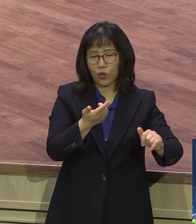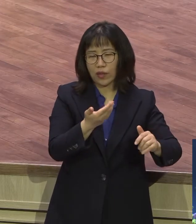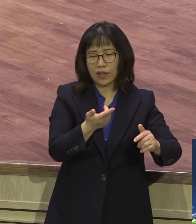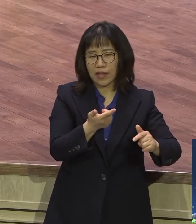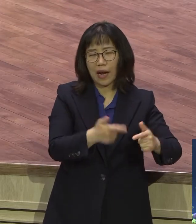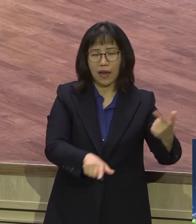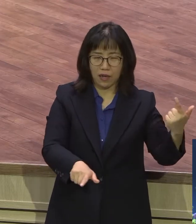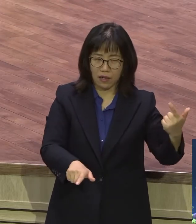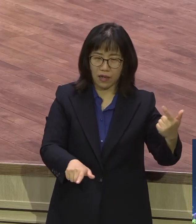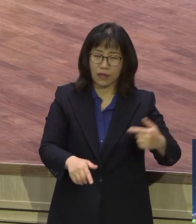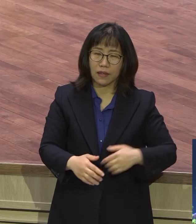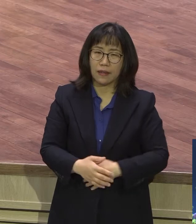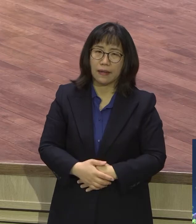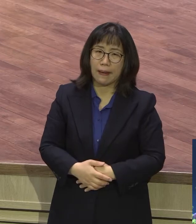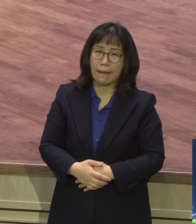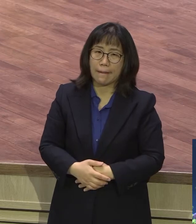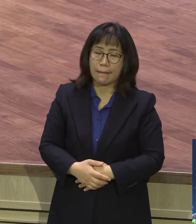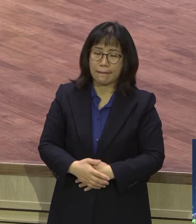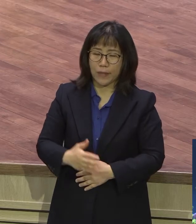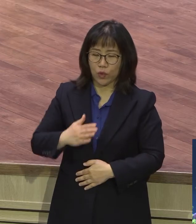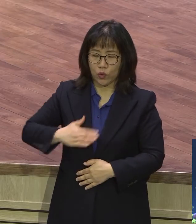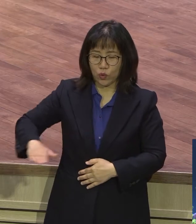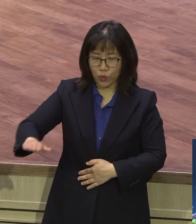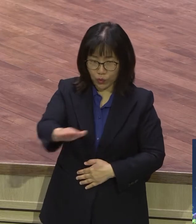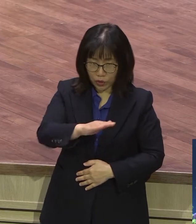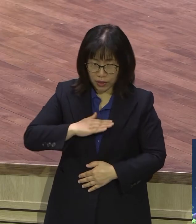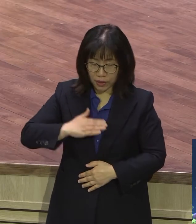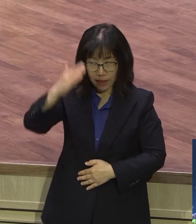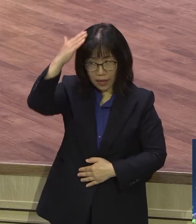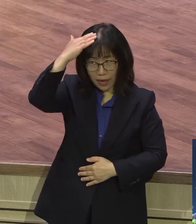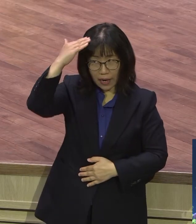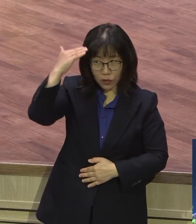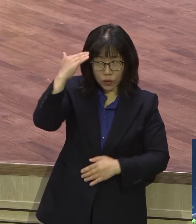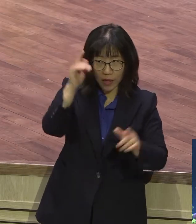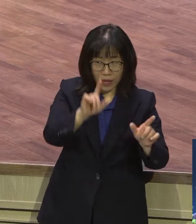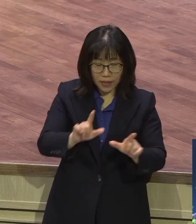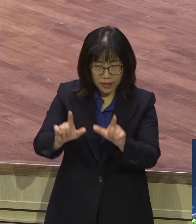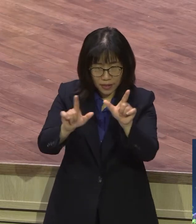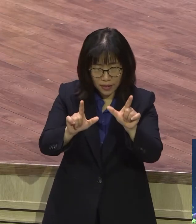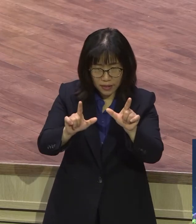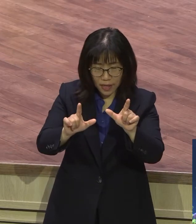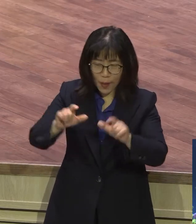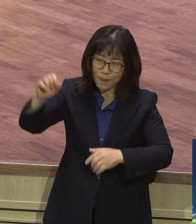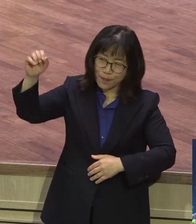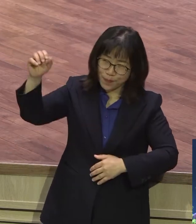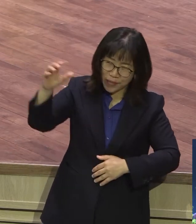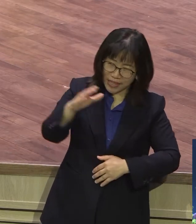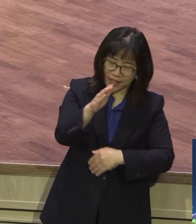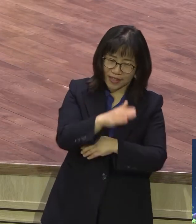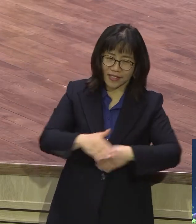우리는 여러분은 이 한국 땅에 삽니다 빛의 사자라고요 그러니까